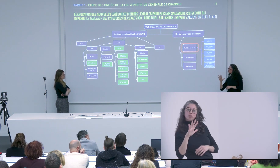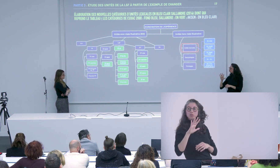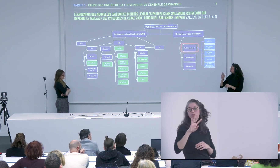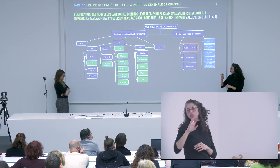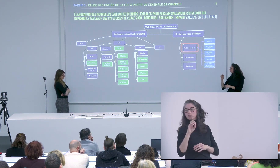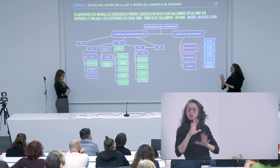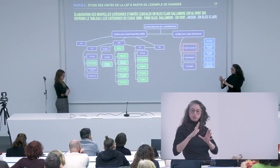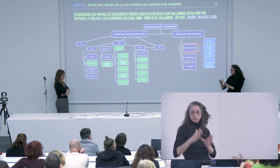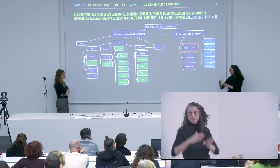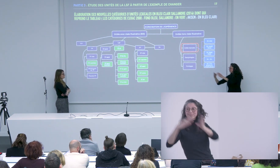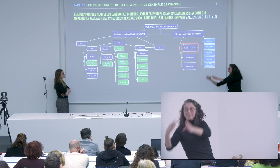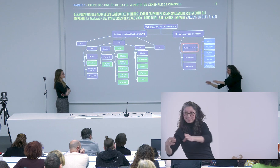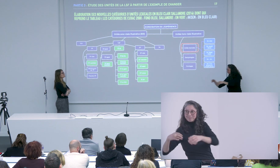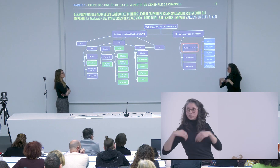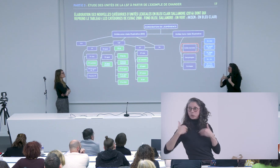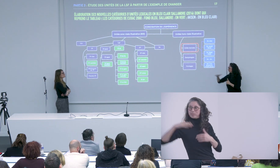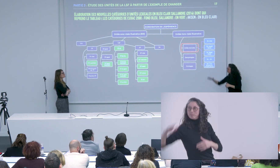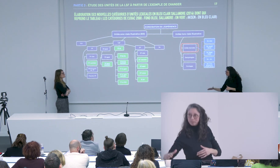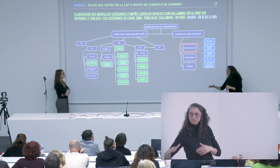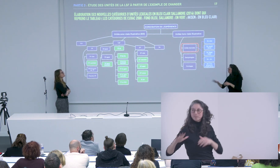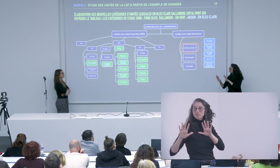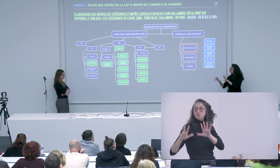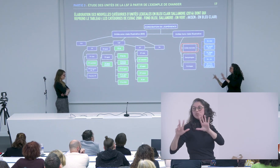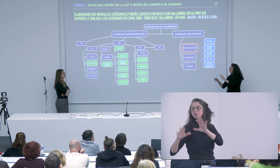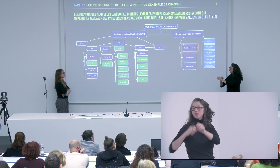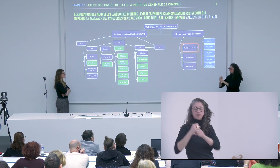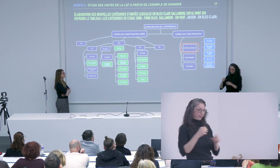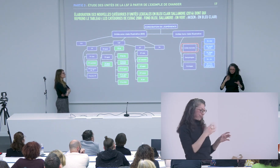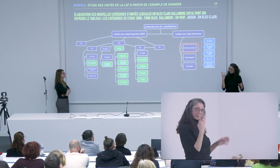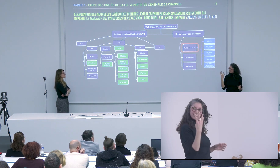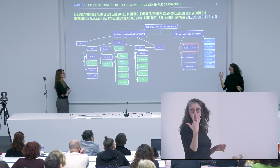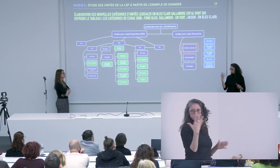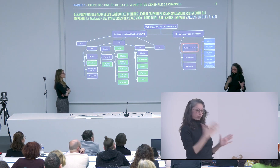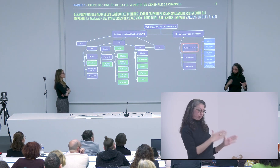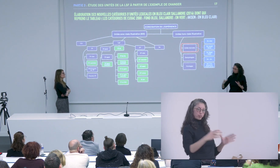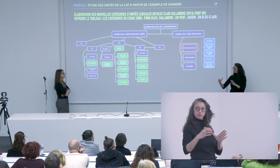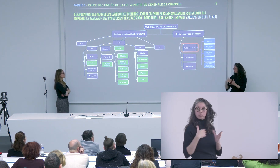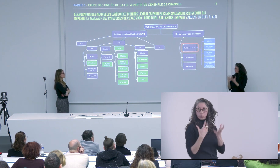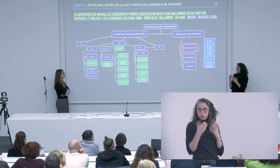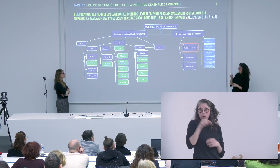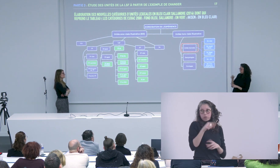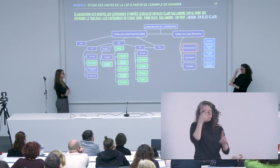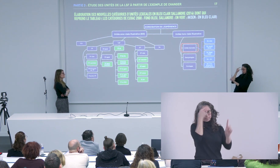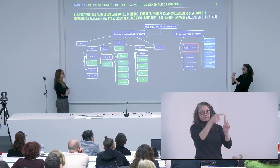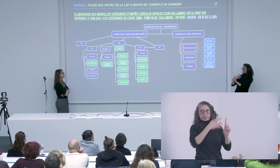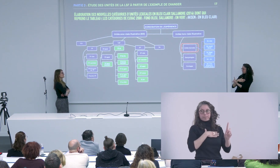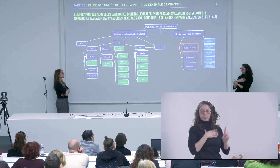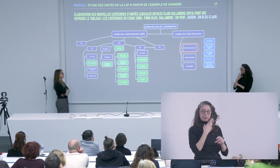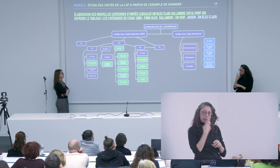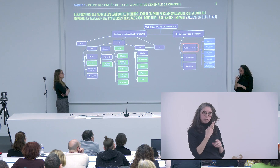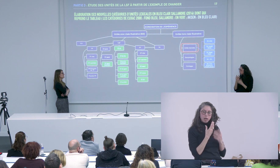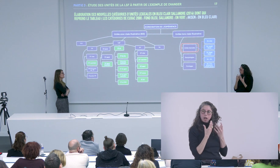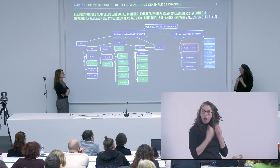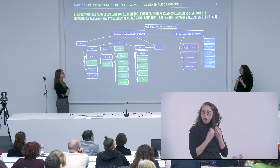plus jeunes après des personnes encore plus jeunes 40-50 ans puis des encore plus jeunes pour avoir 4-5 groupes de différents